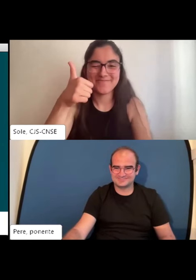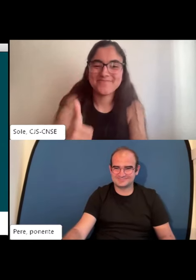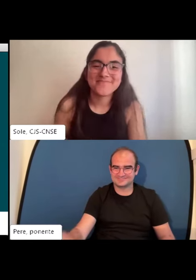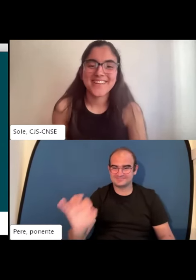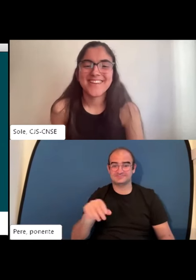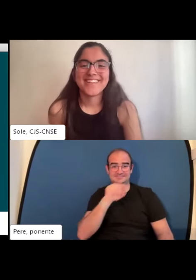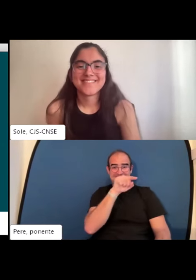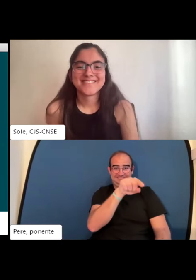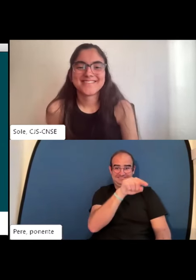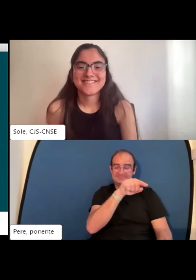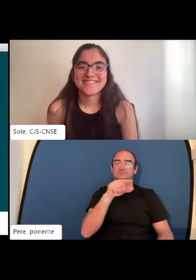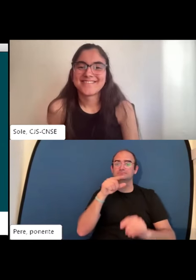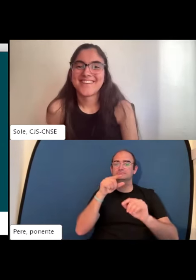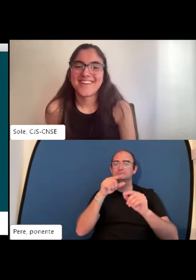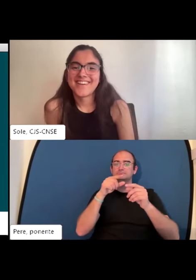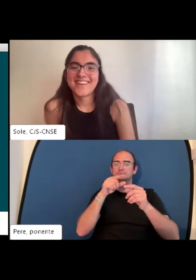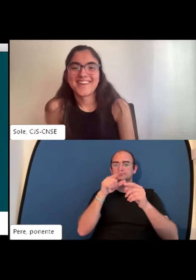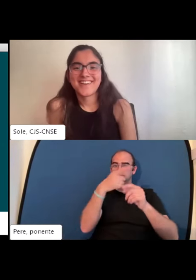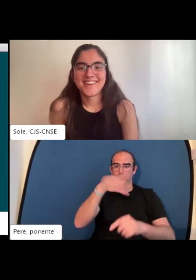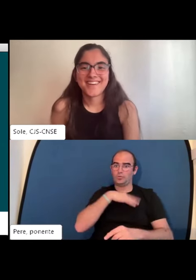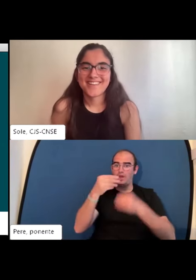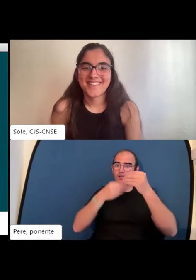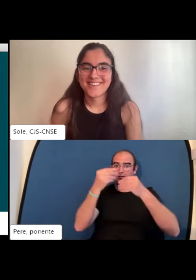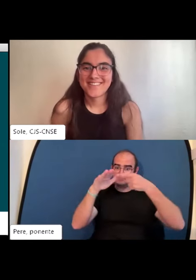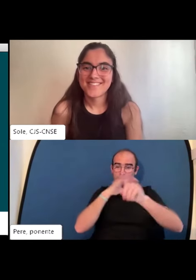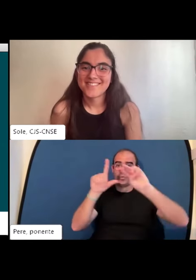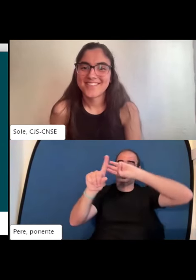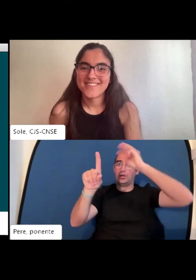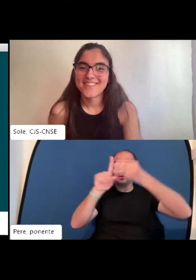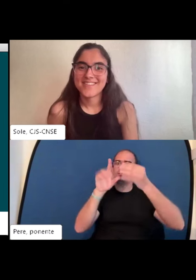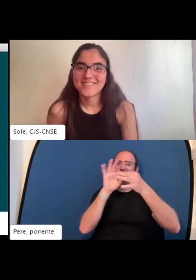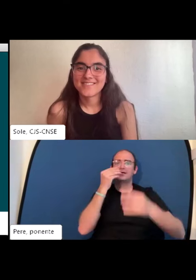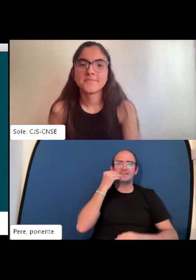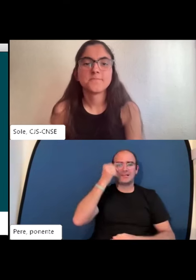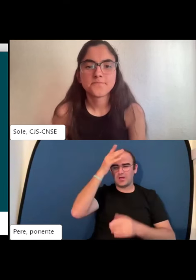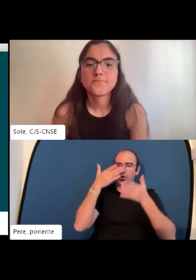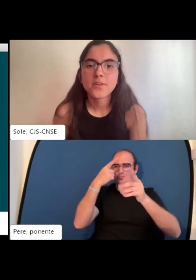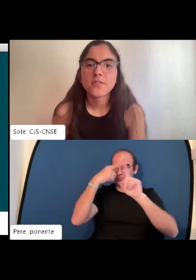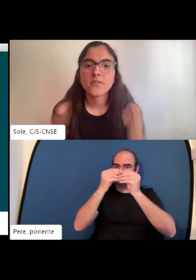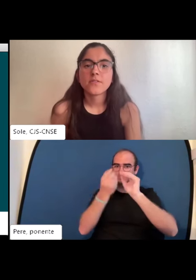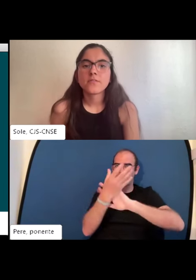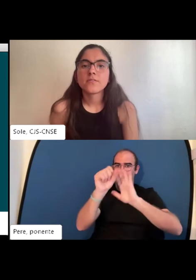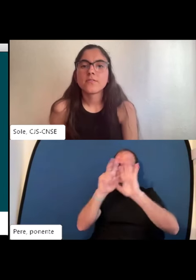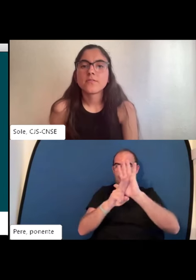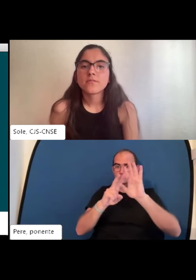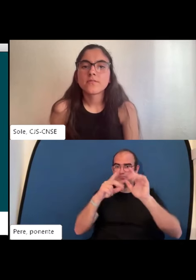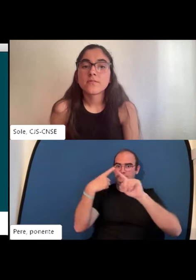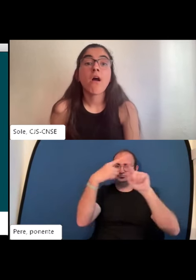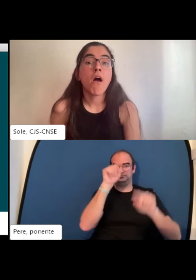su lado positivo pero también tenemos estos problemillas ahora sí estas son